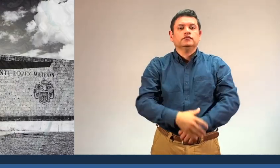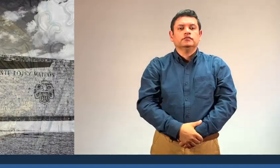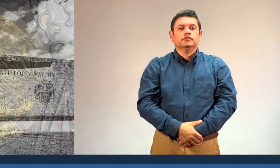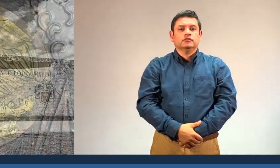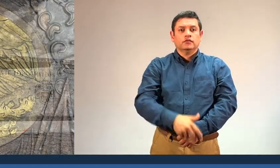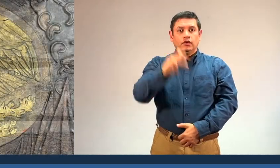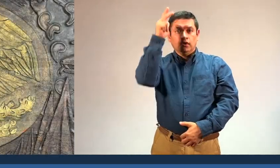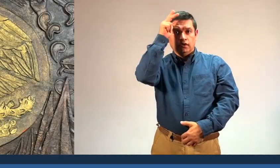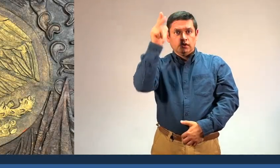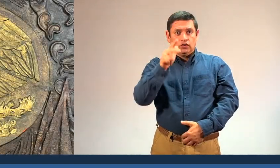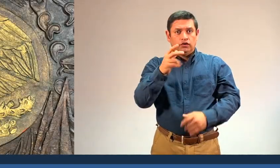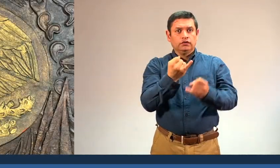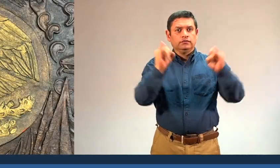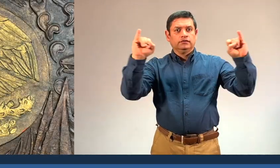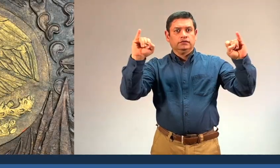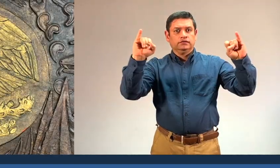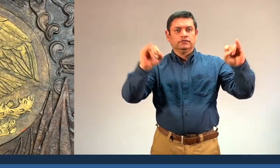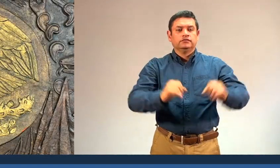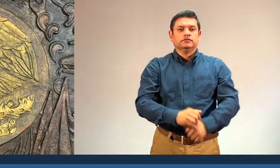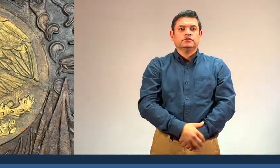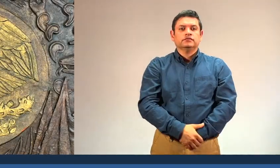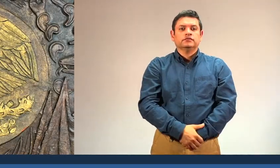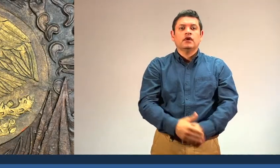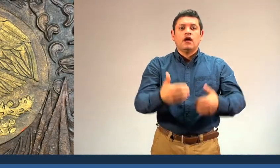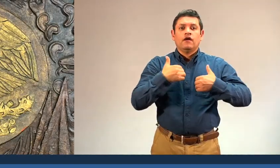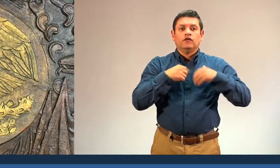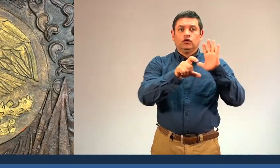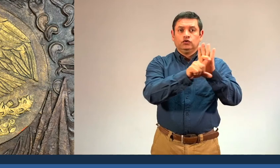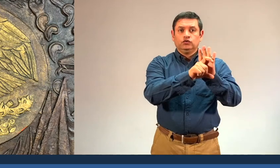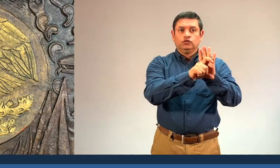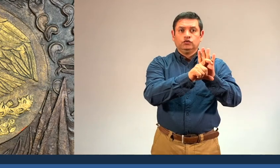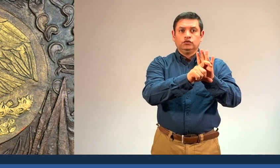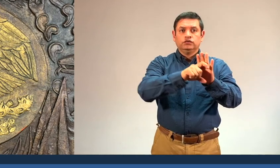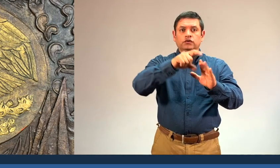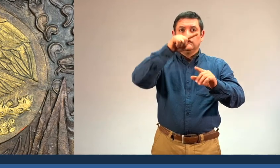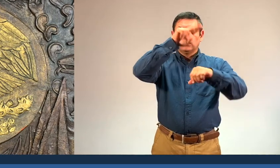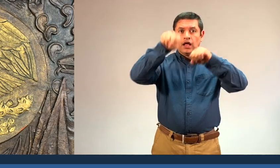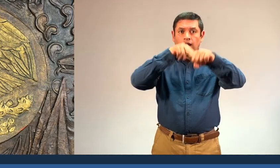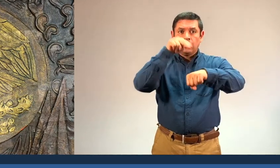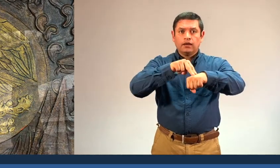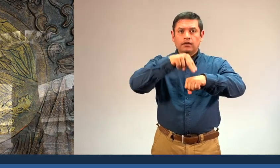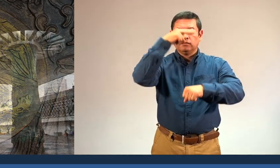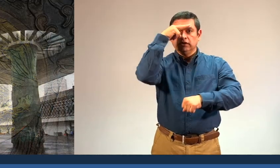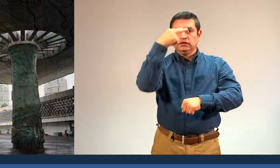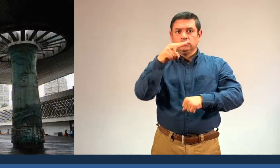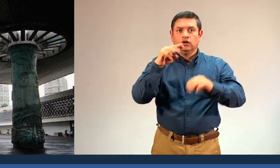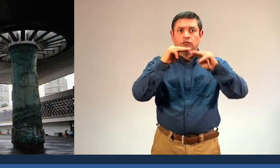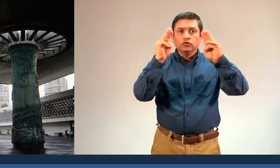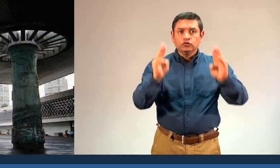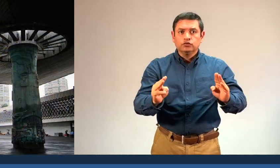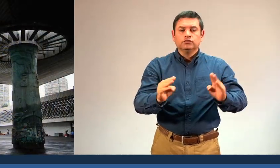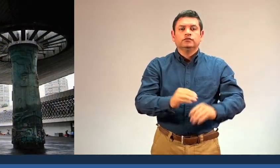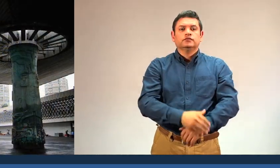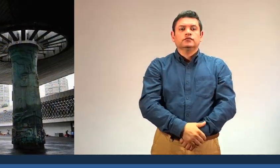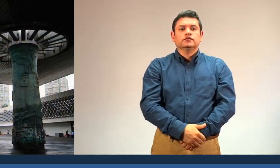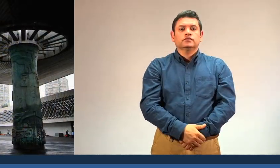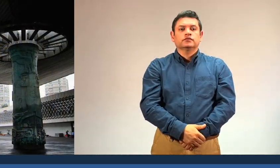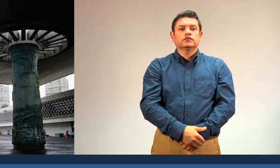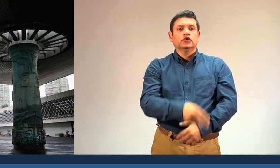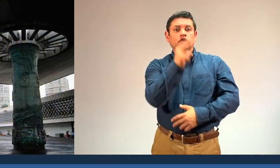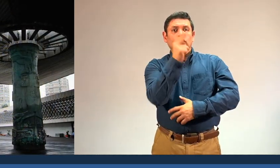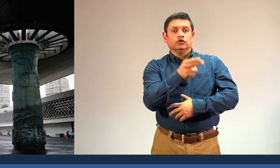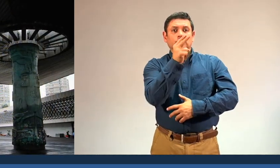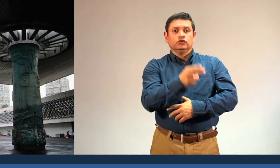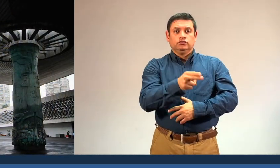the independence movement, and the national emblem for the main facade of the Anthropology and History Museum, as well as the construction